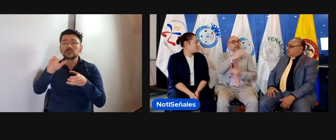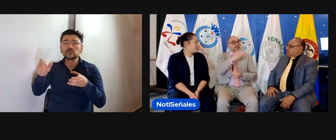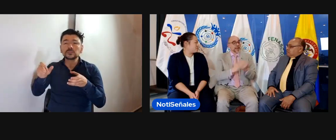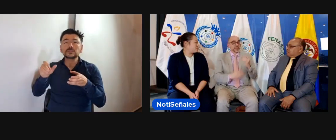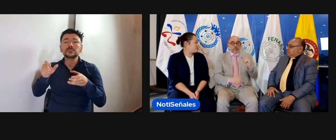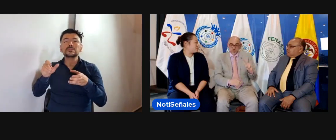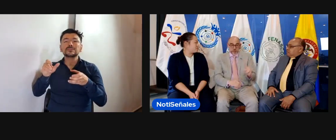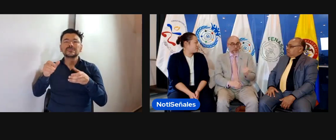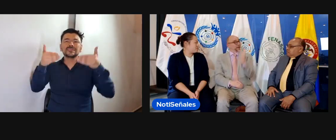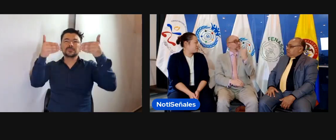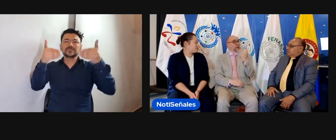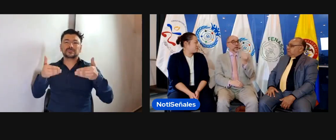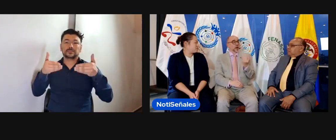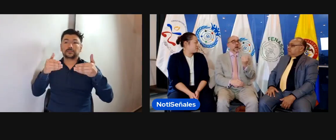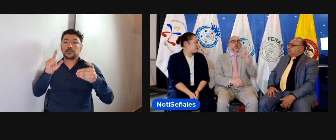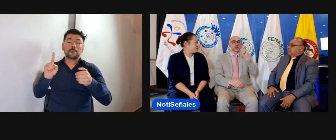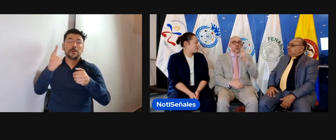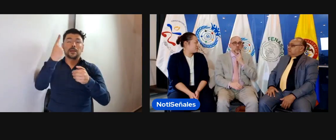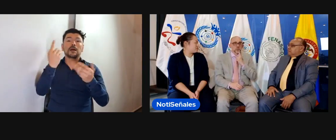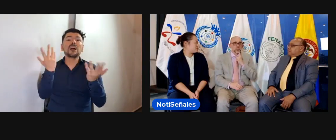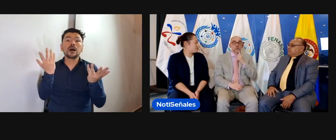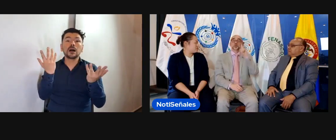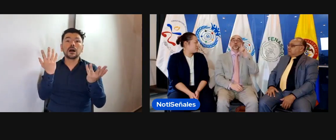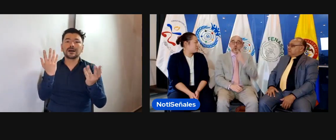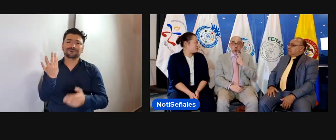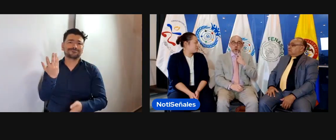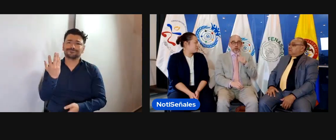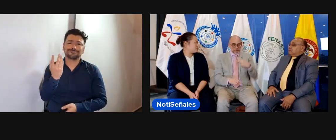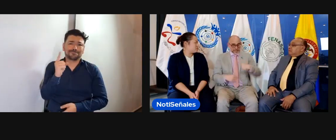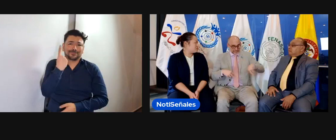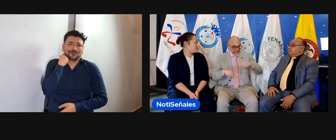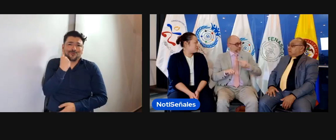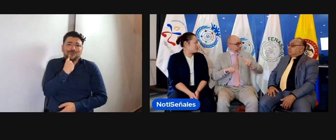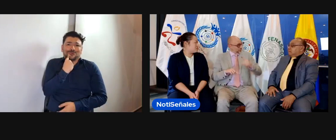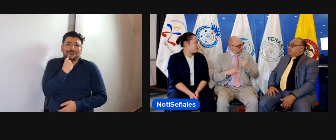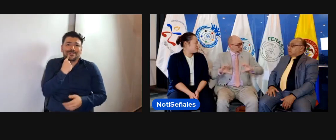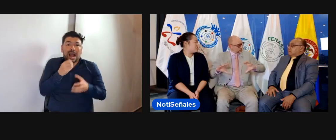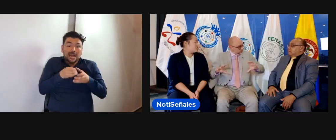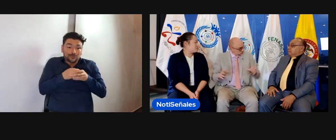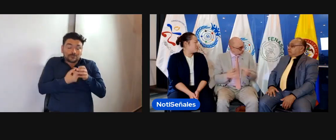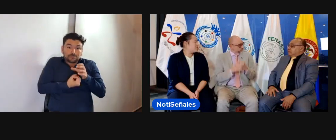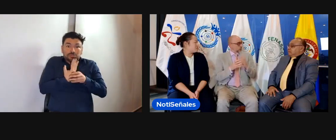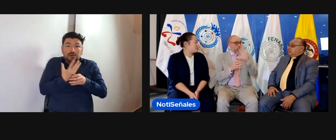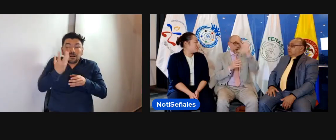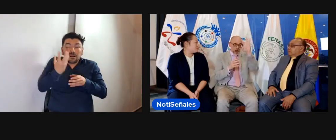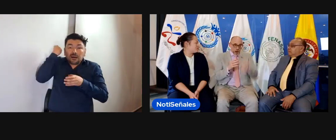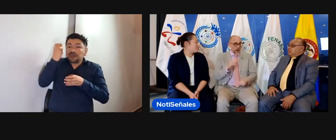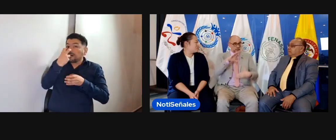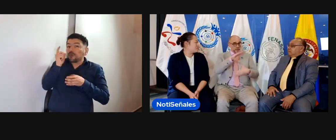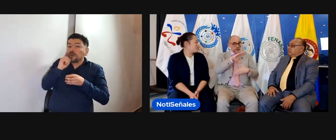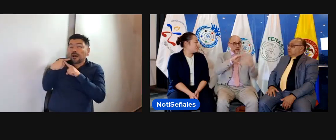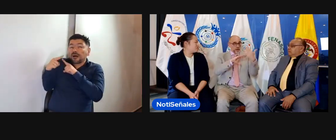primera asociación de personas sordas acá,